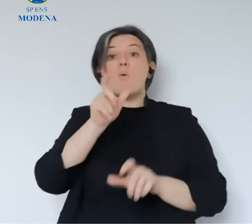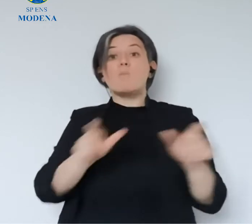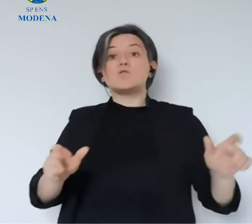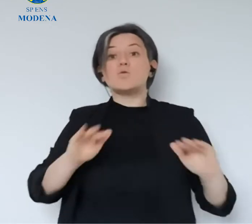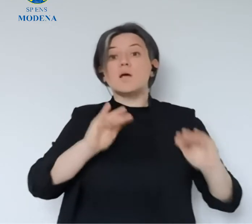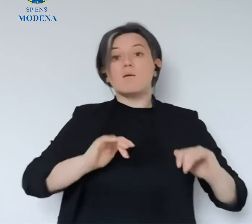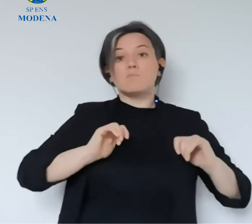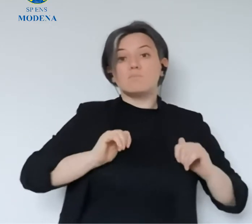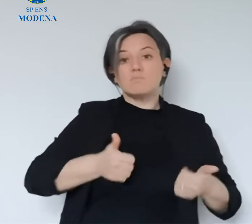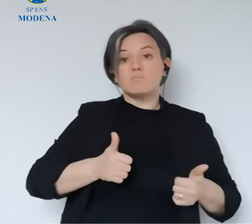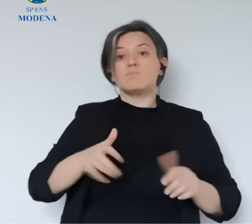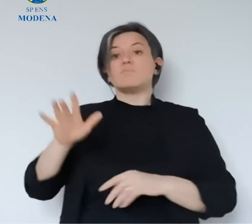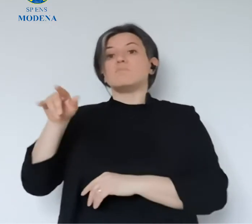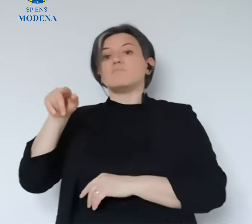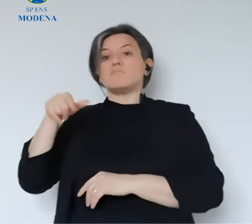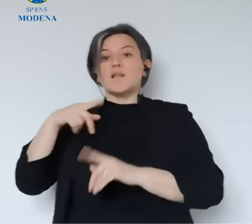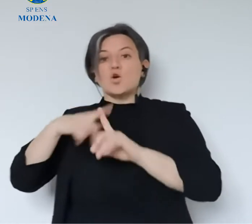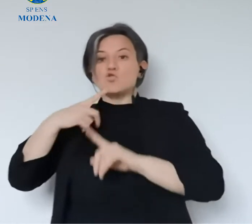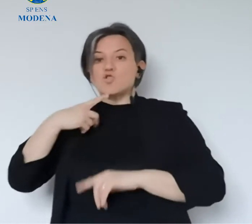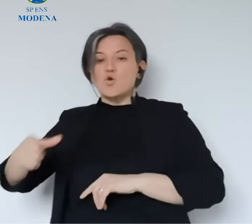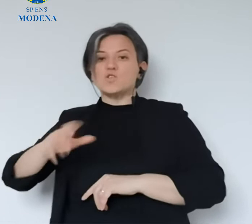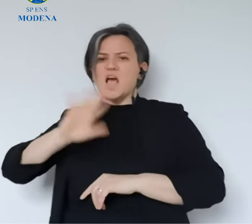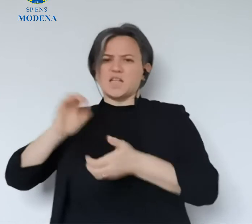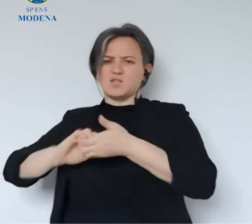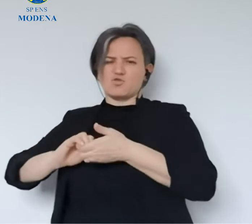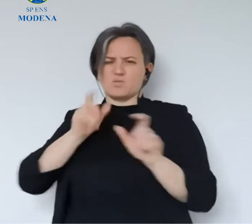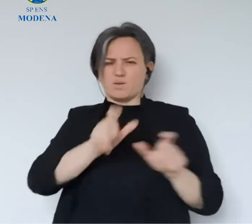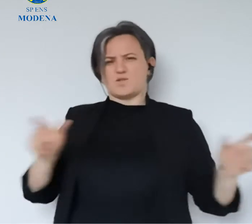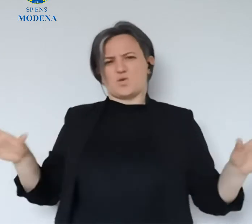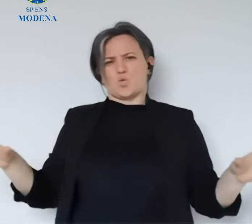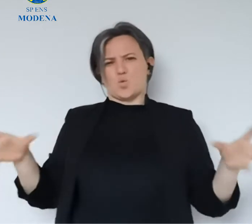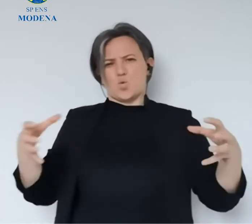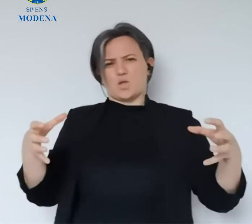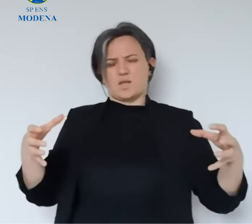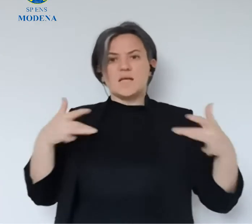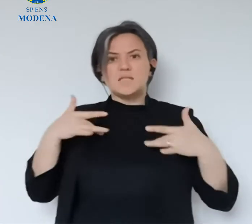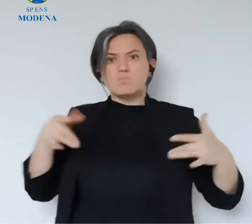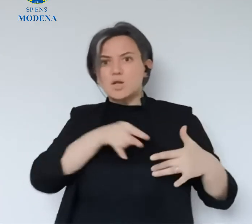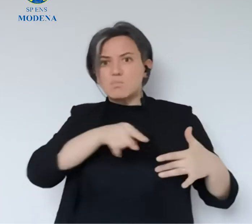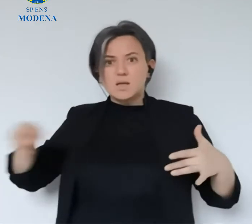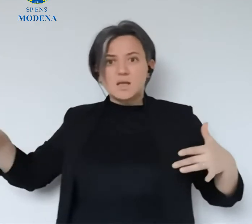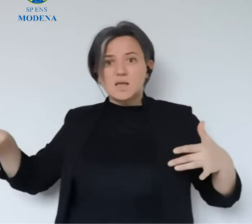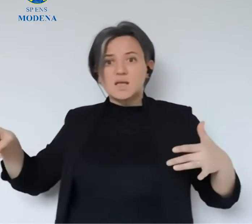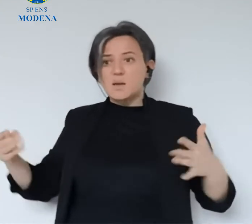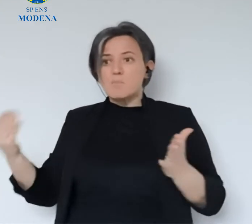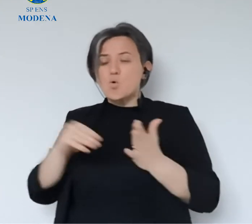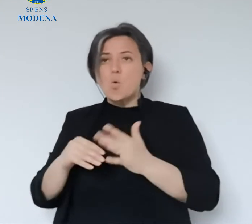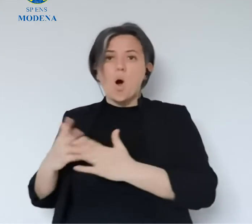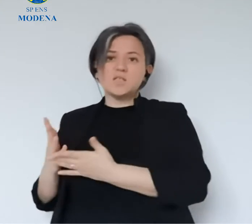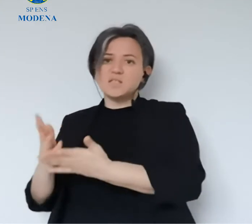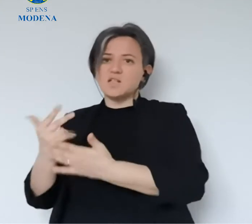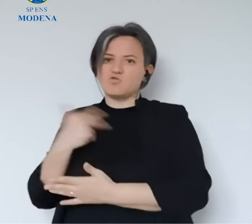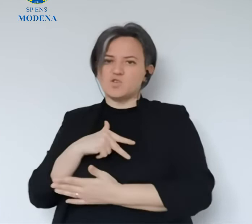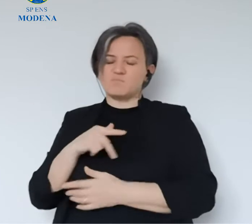frenetica. È un'esperienza importante, si aggiungono alle schiere dei volontari della protezione civile, della Croce Rossa e delle altre associazioni che